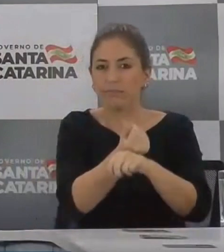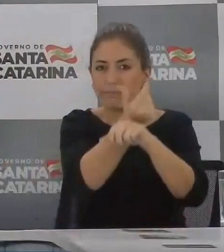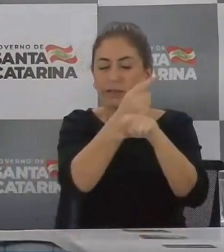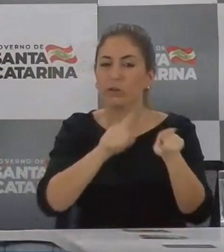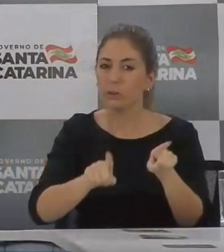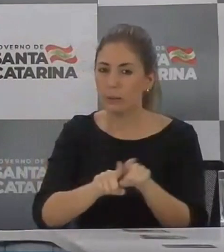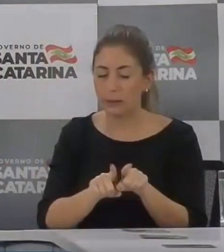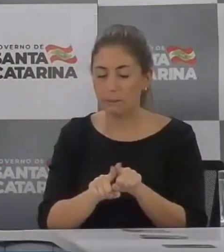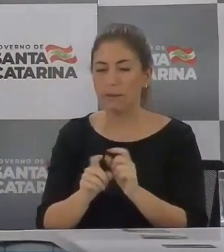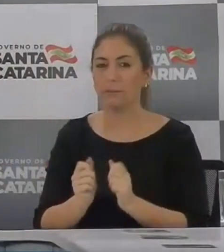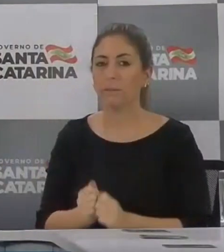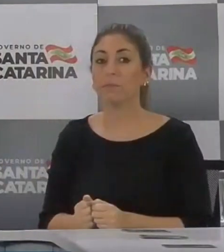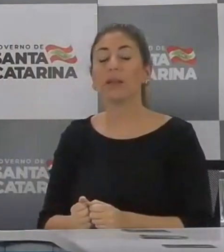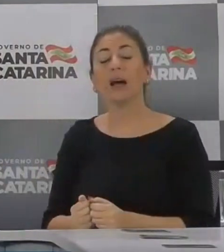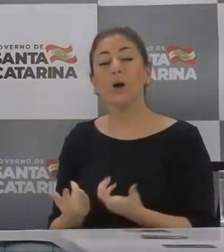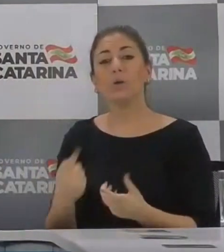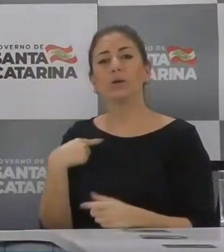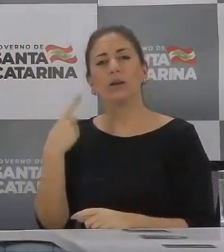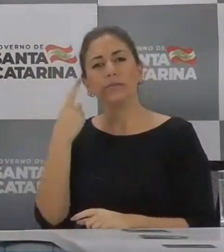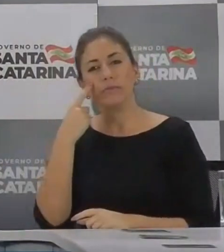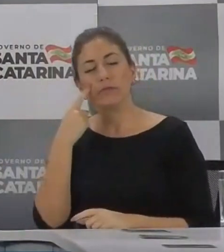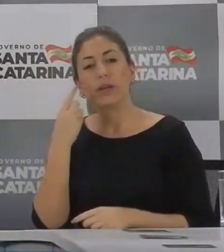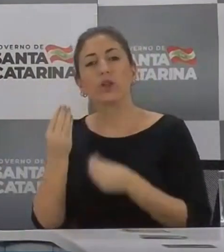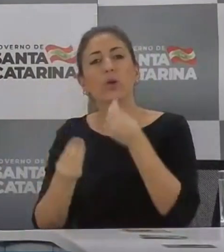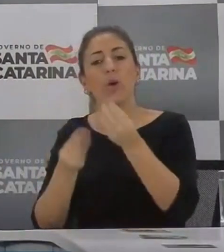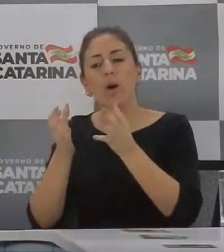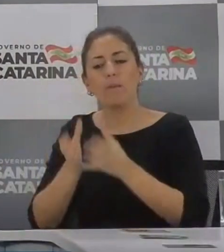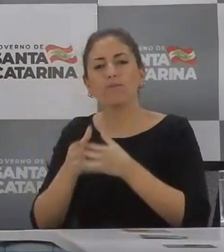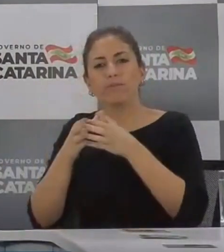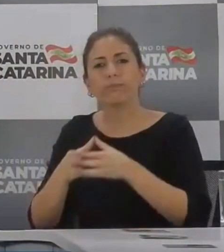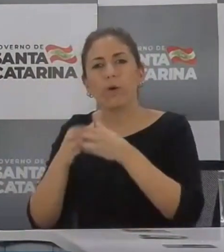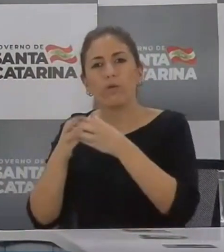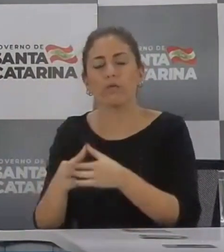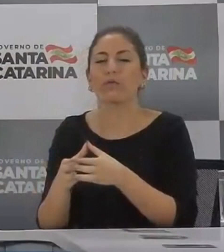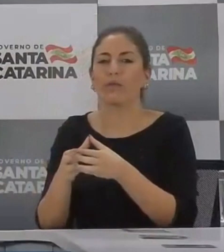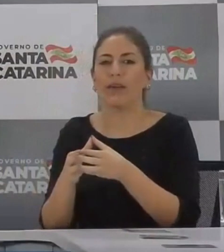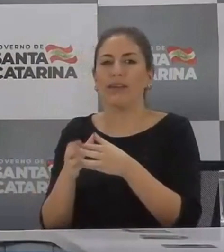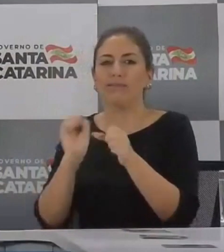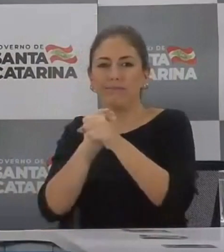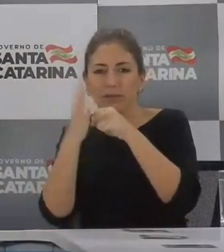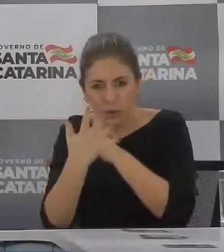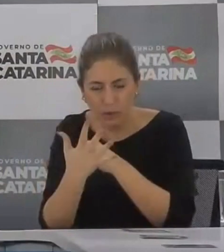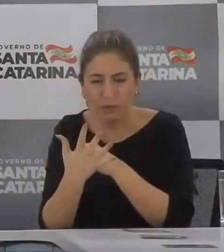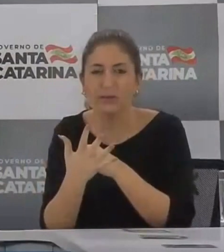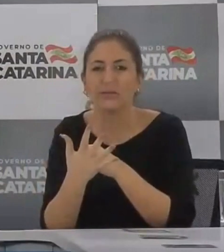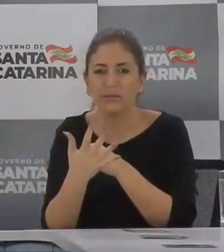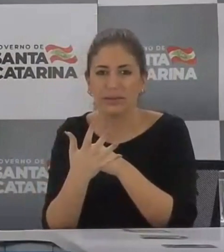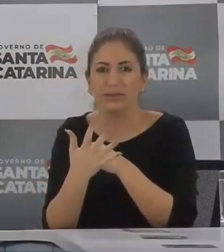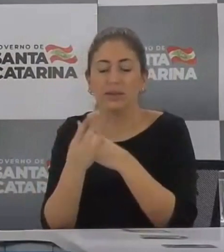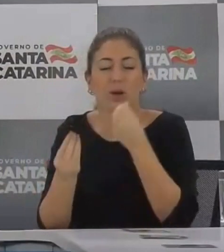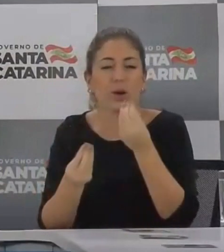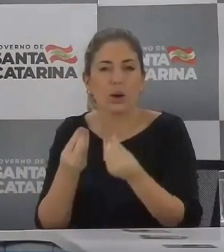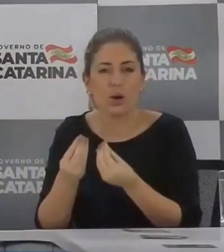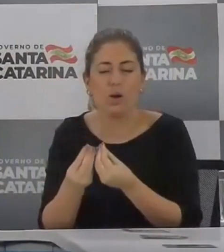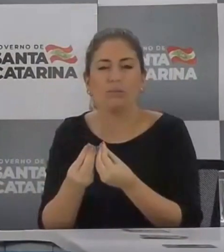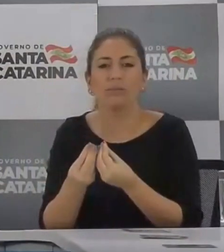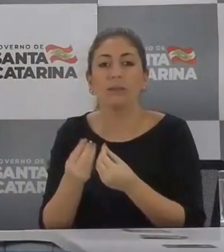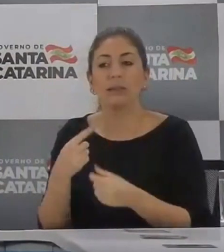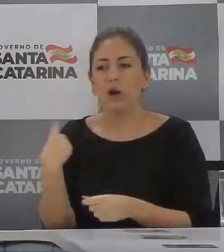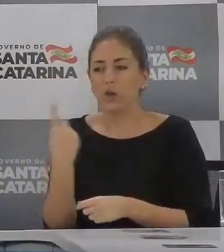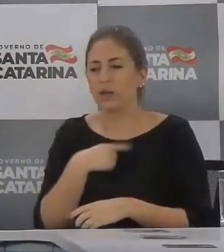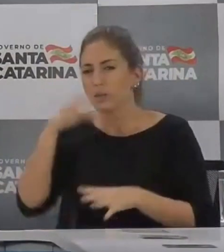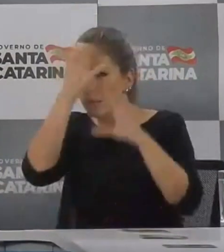vírus, como mencionei ontem, é a nossa tarefa, uma árdua tarefa, que nós vamos ter que aprender a desenvolver a partir de agora, sempre